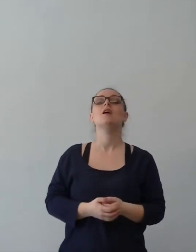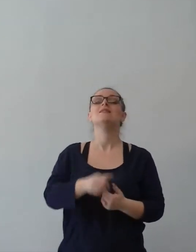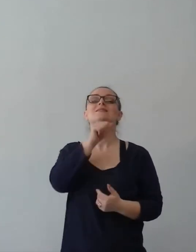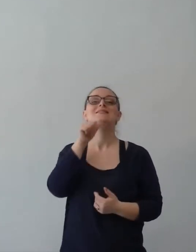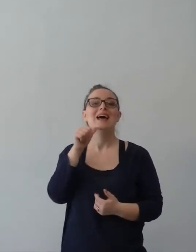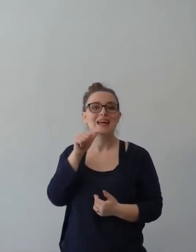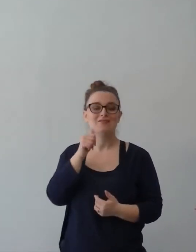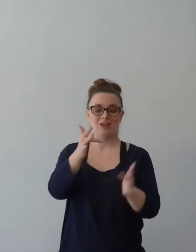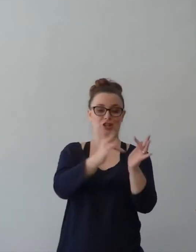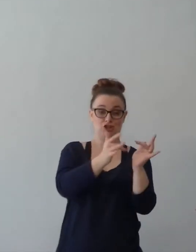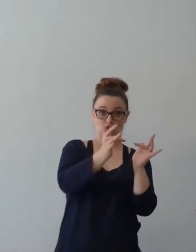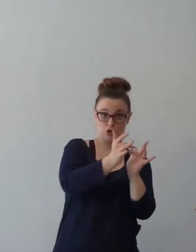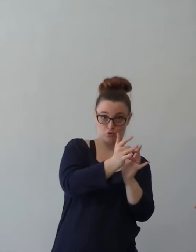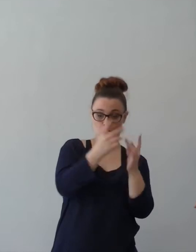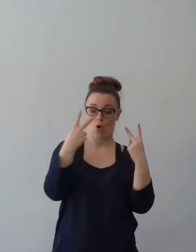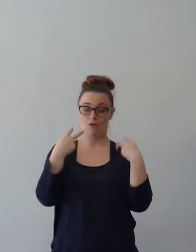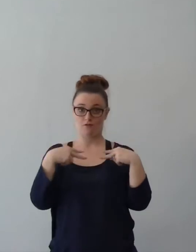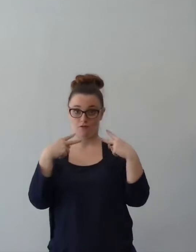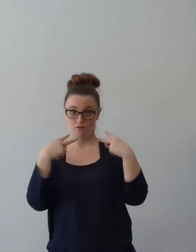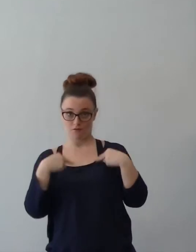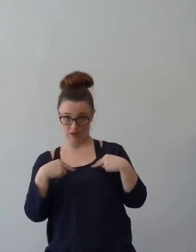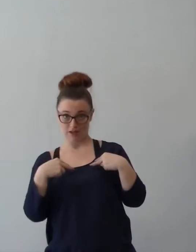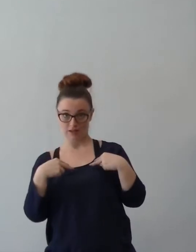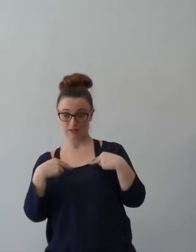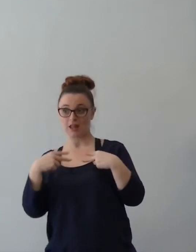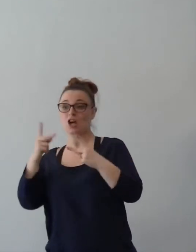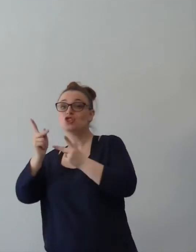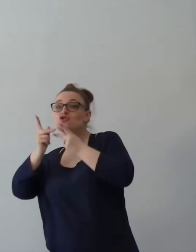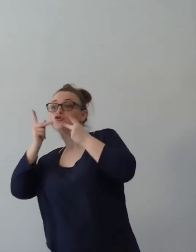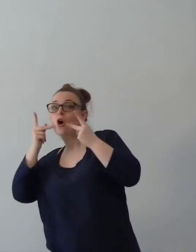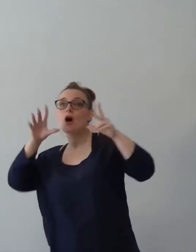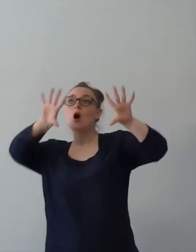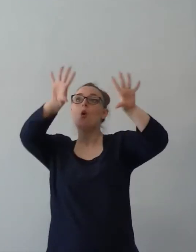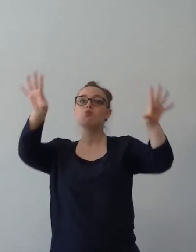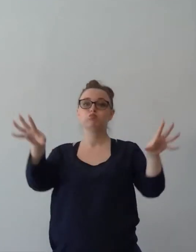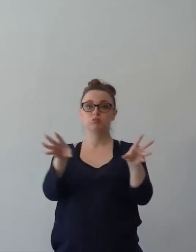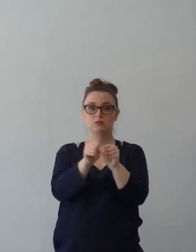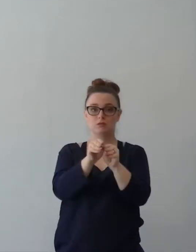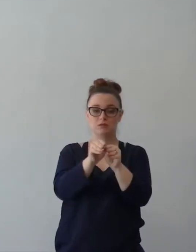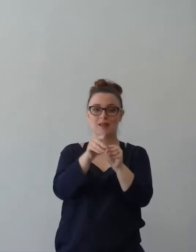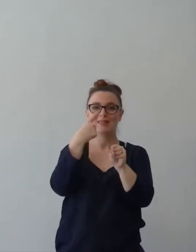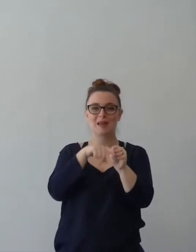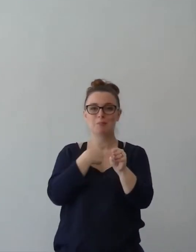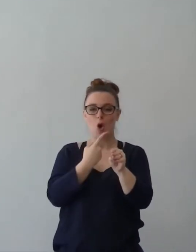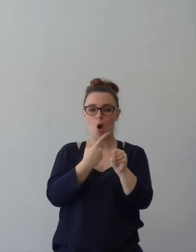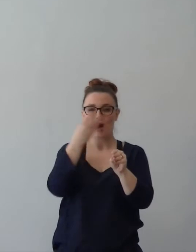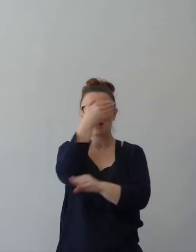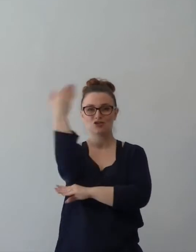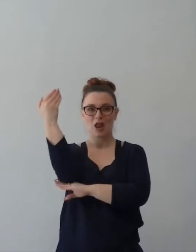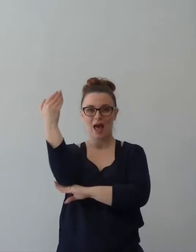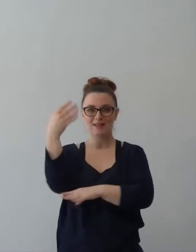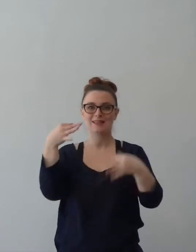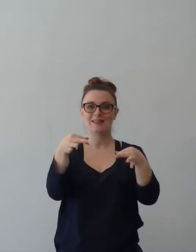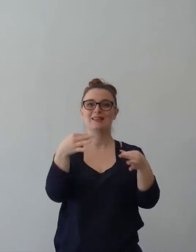e la gioia siano parte dello stesso menù. Non che io debba per forza